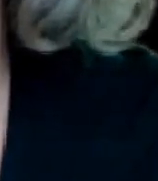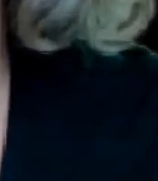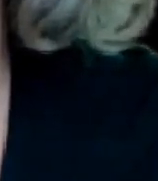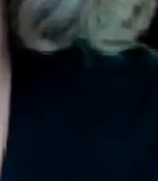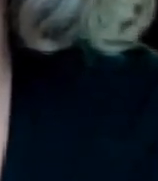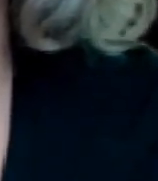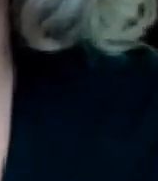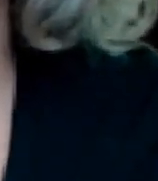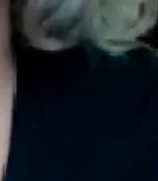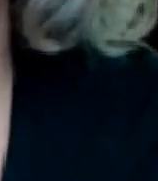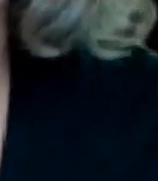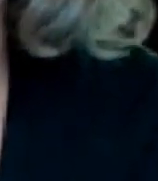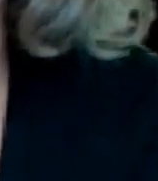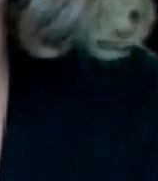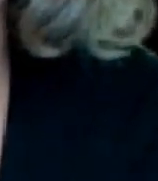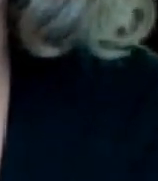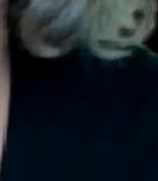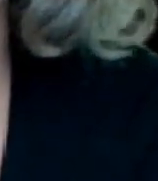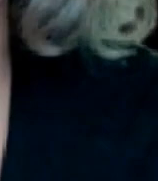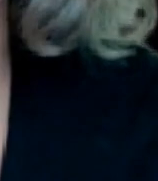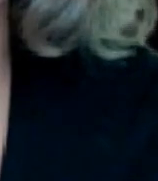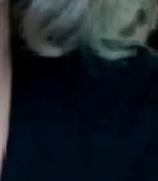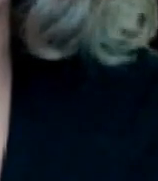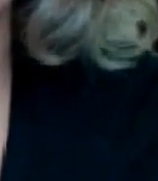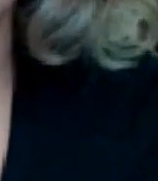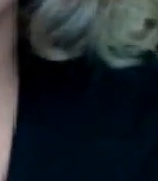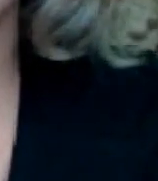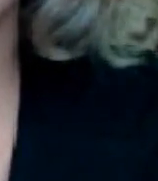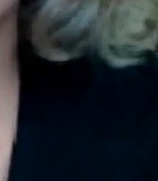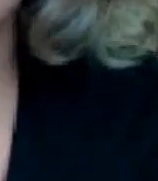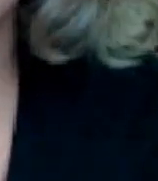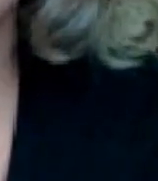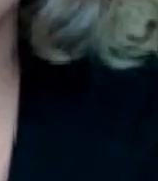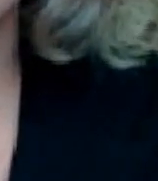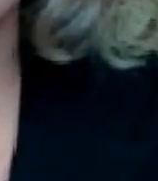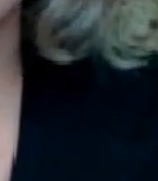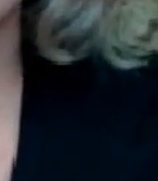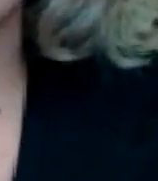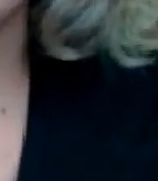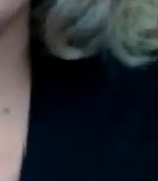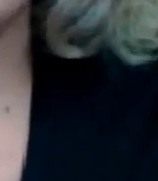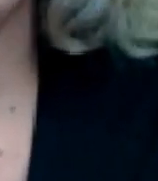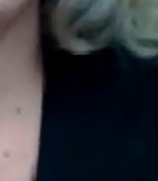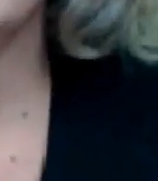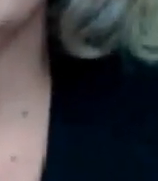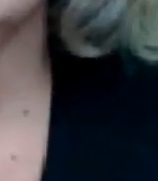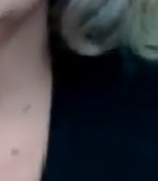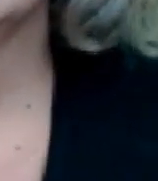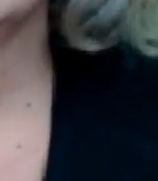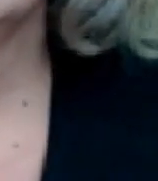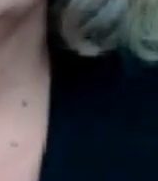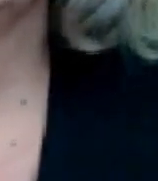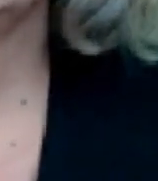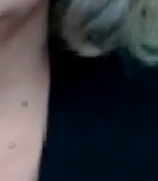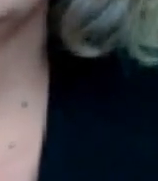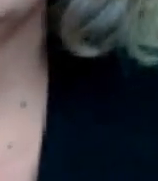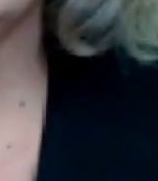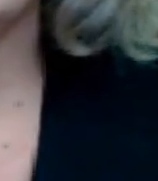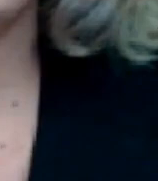inmersa afortunadamente digo porque para como se las gasta el gremio de los pseudo periodistas